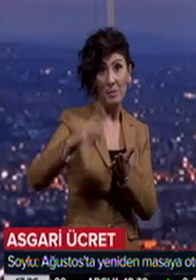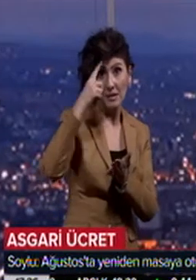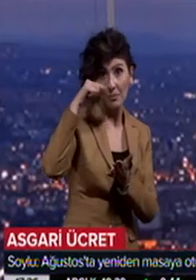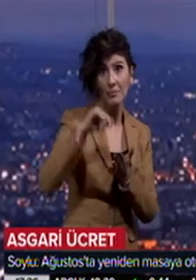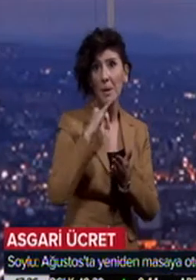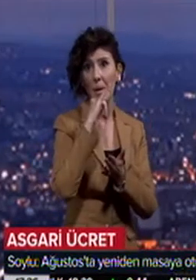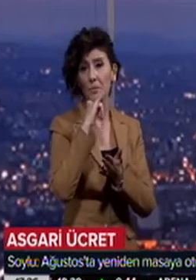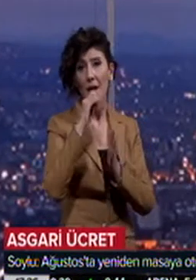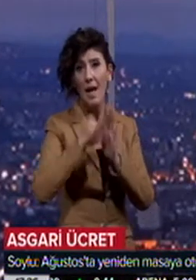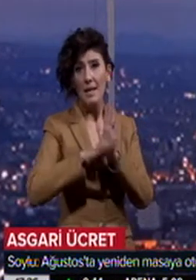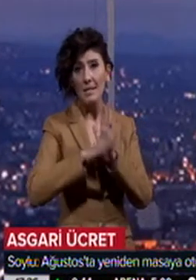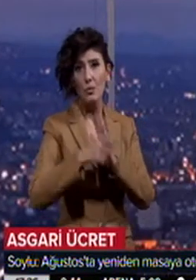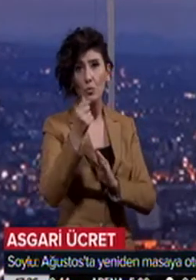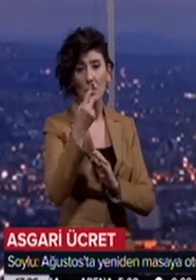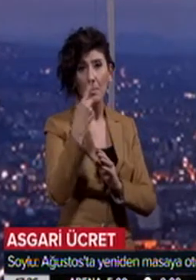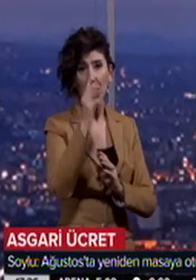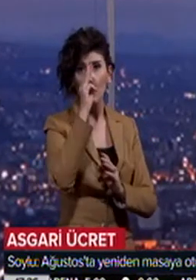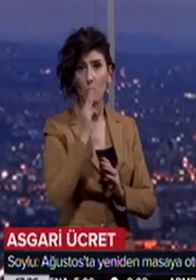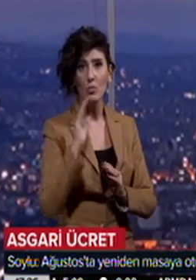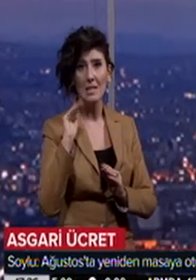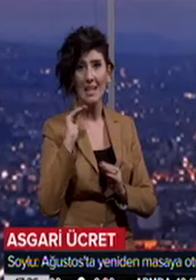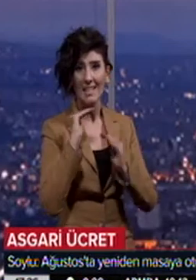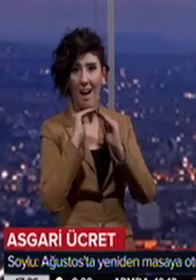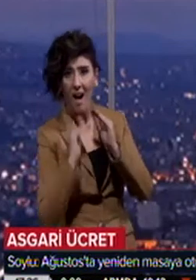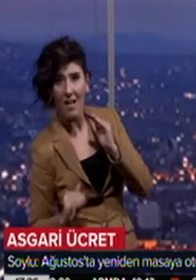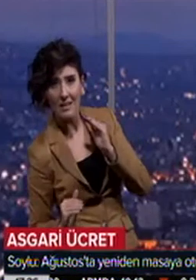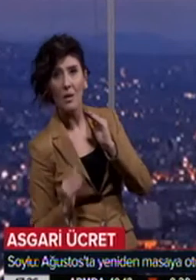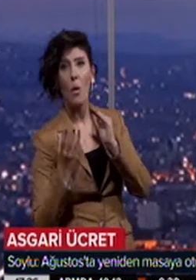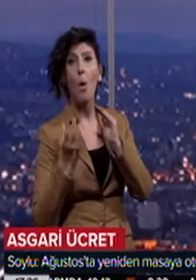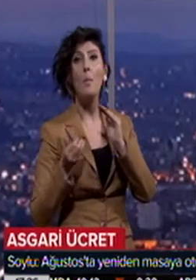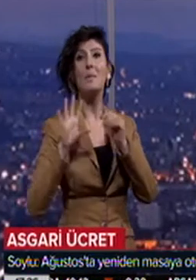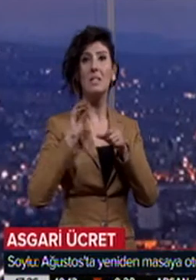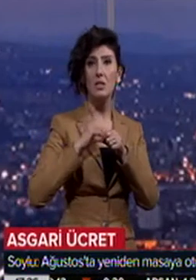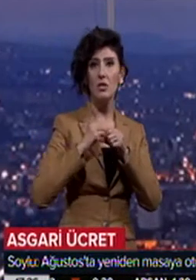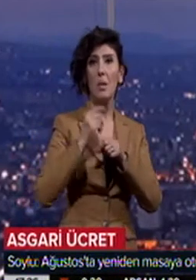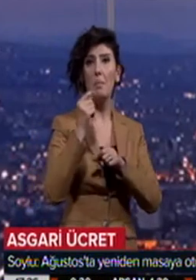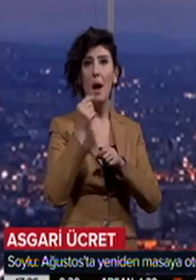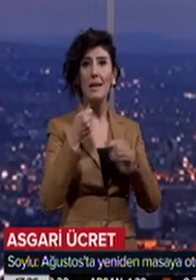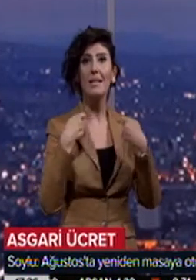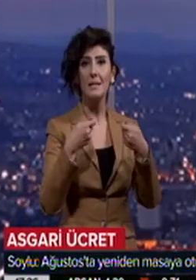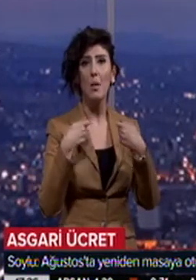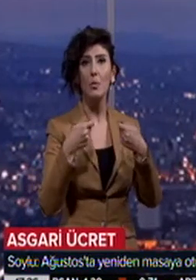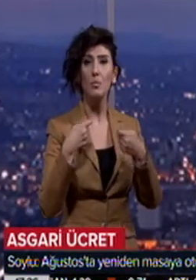dolayı Ağustos'ta asgari ücretin 1300 liranın altına düşmemesi için maliyet tablomuzu yeniden